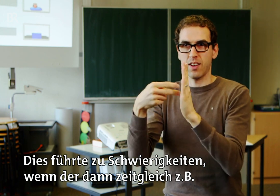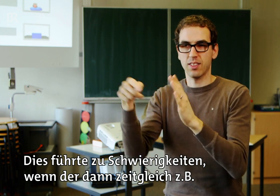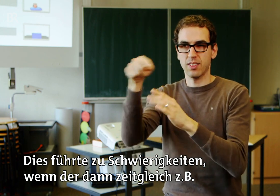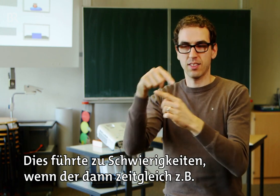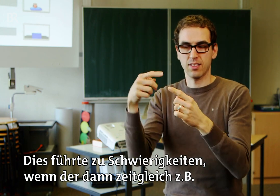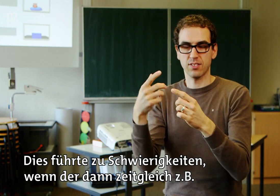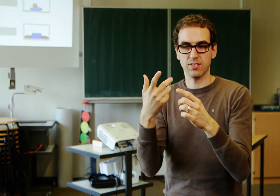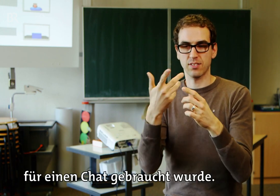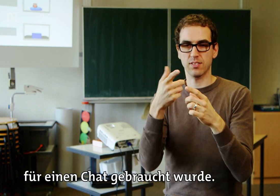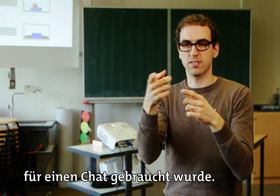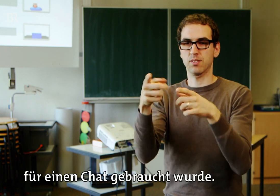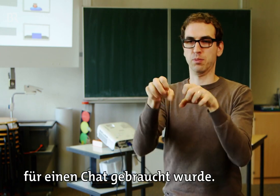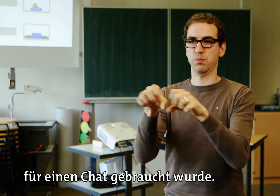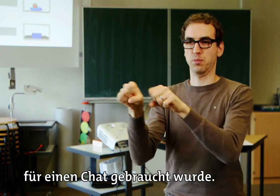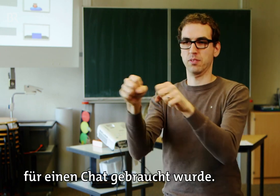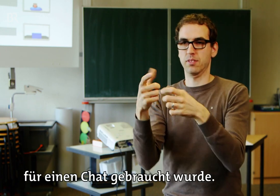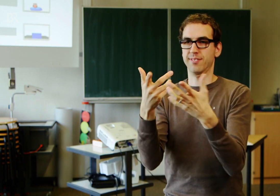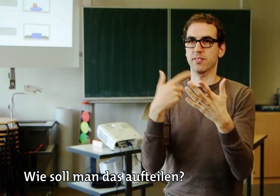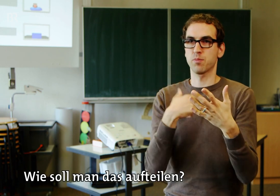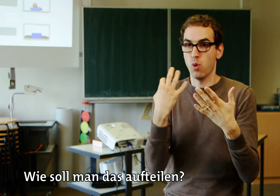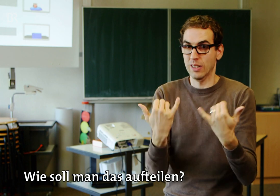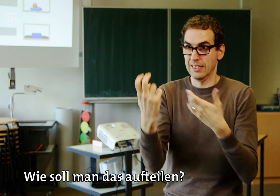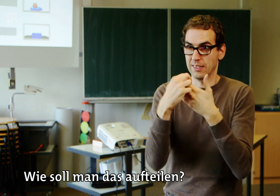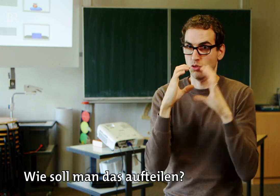der dann zeitgleich zum Beispiel für einen Chat gebraucht wurde. Wie soll man das aufteilen?